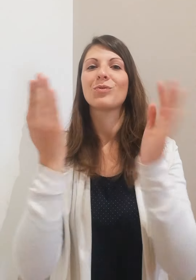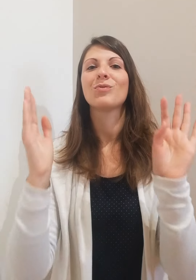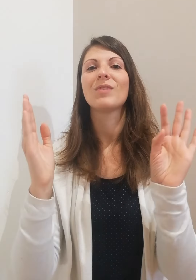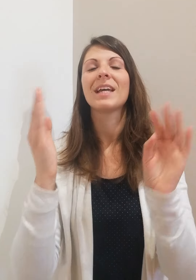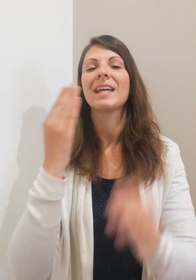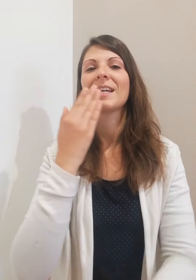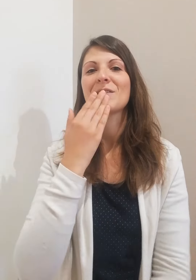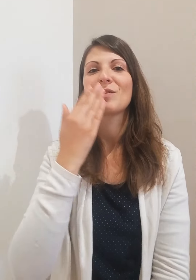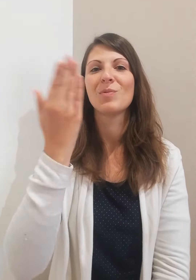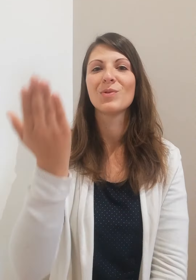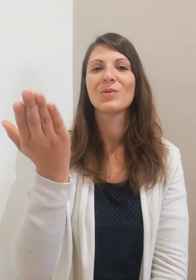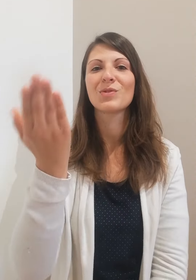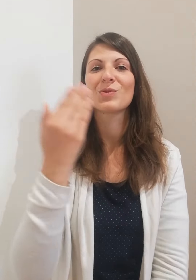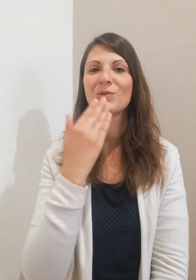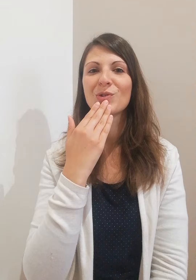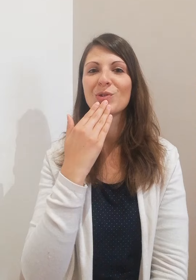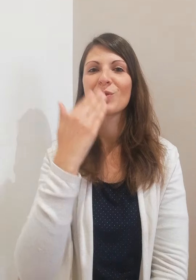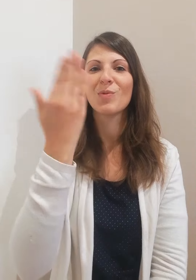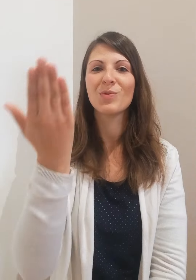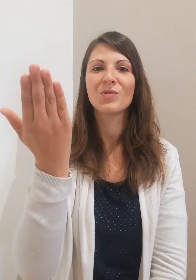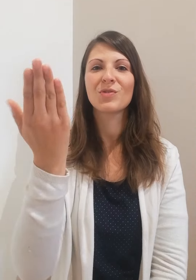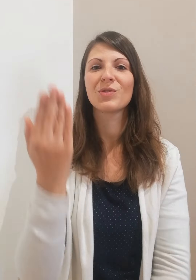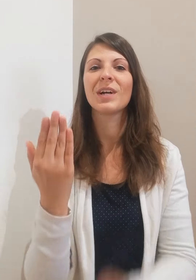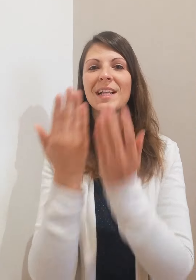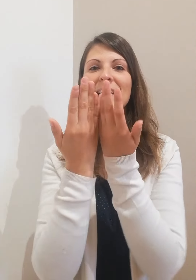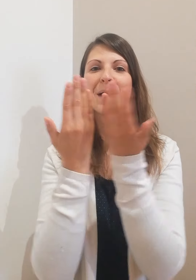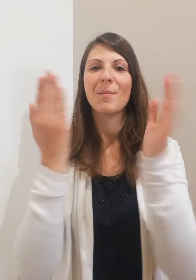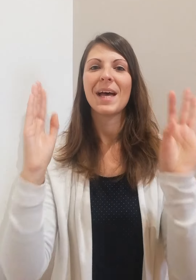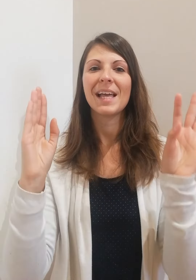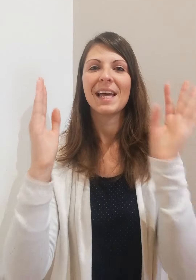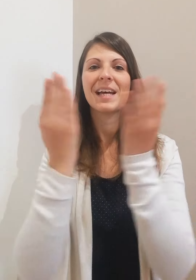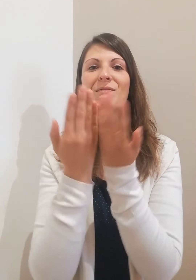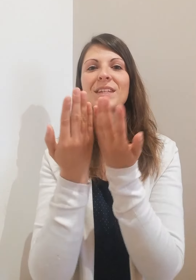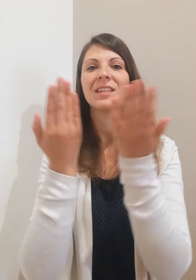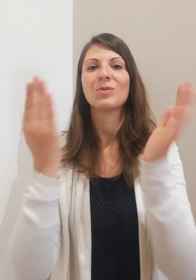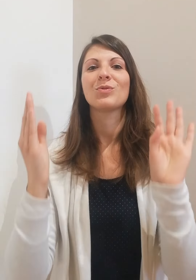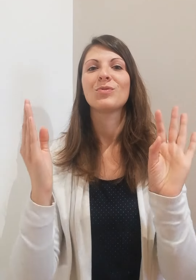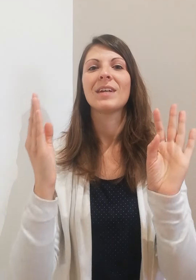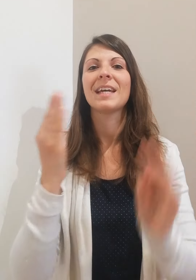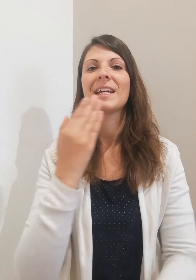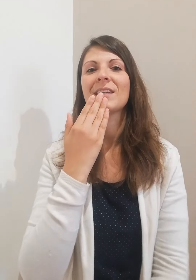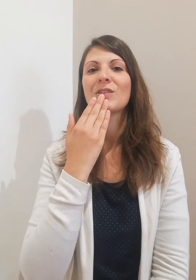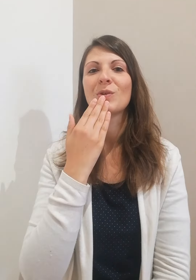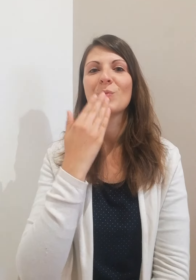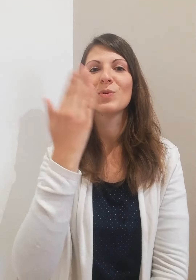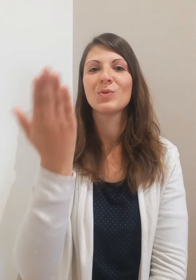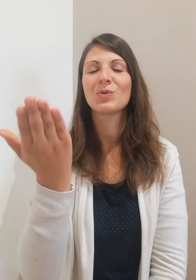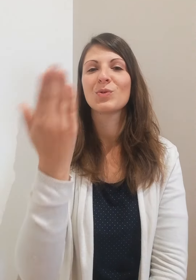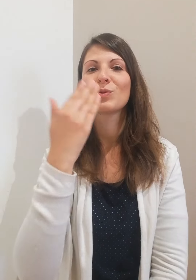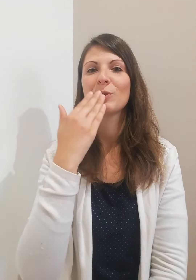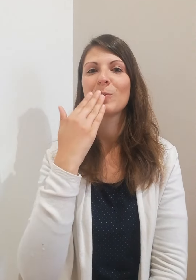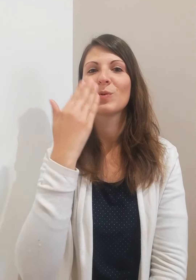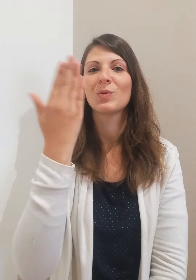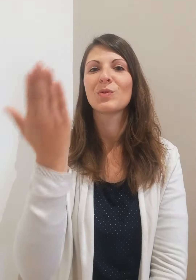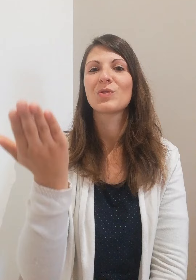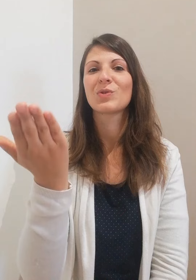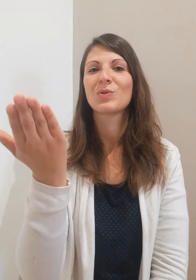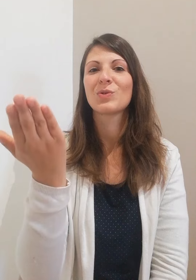ouverte, bonjour, bonjour, par la fenêtre ouverte, bonjour, bonjour,